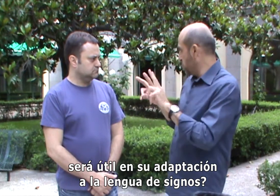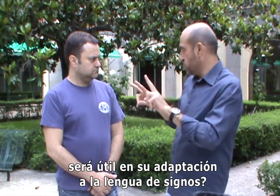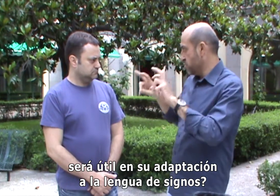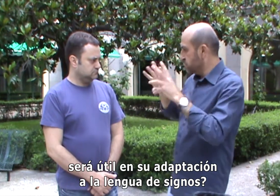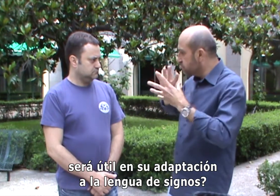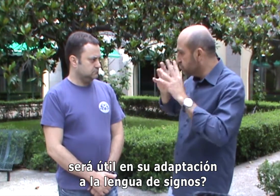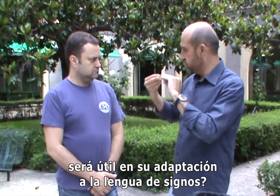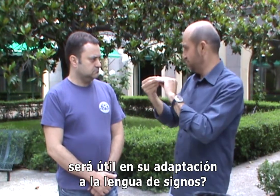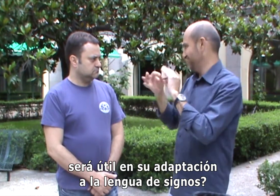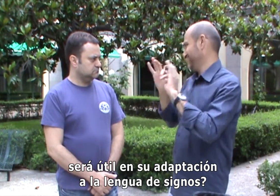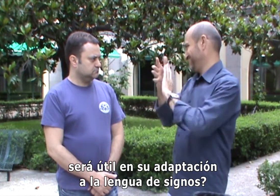su adaptación a la lengua de signos?